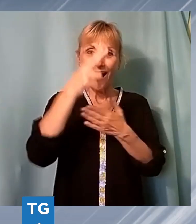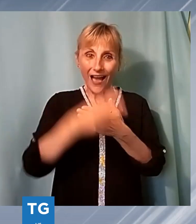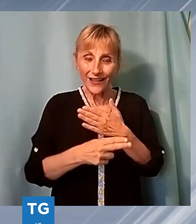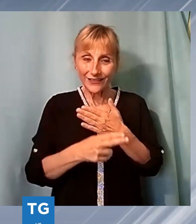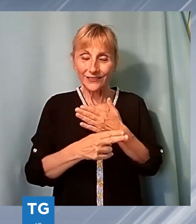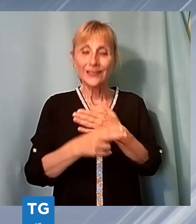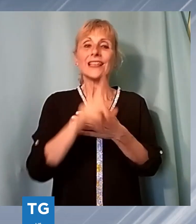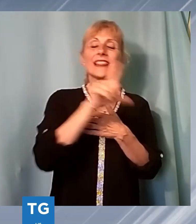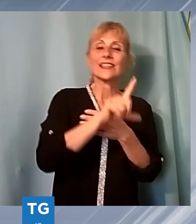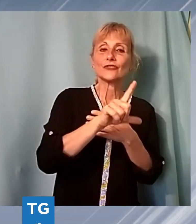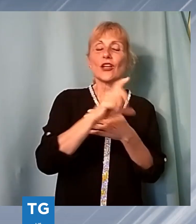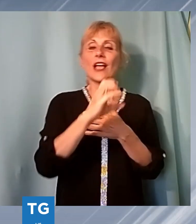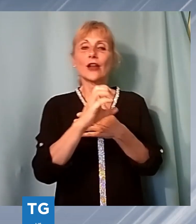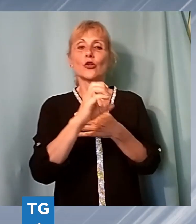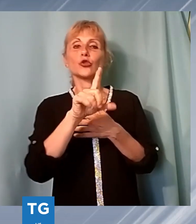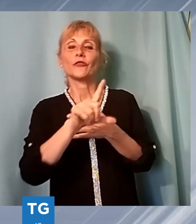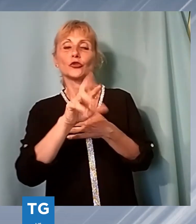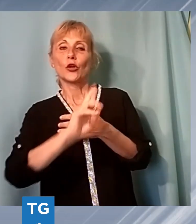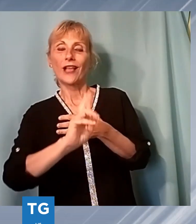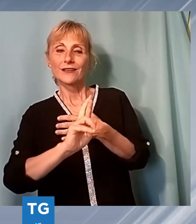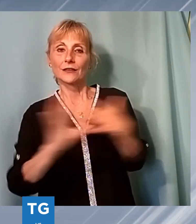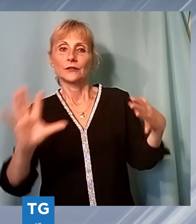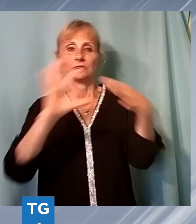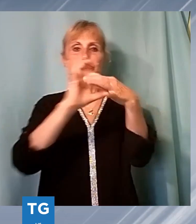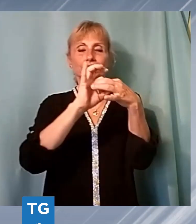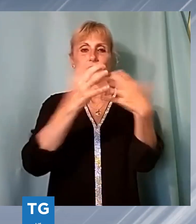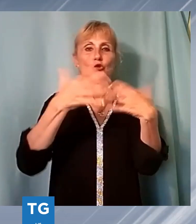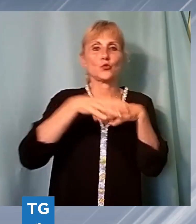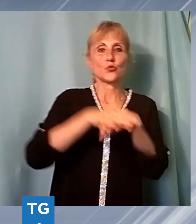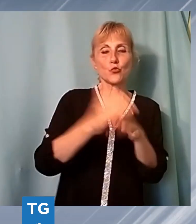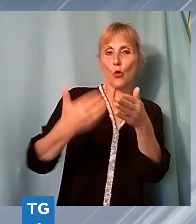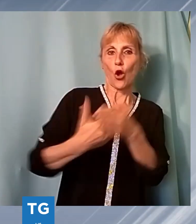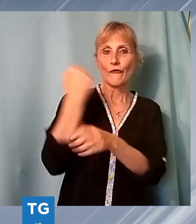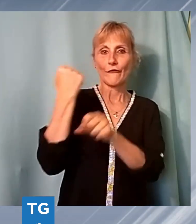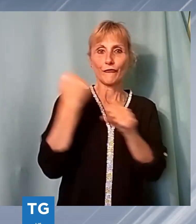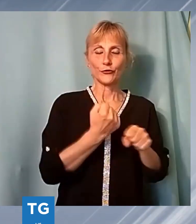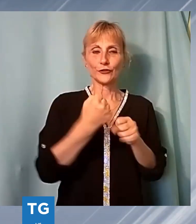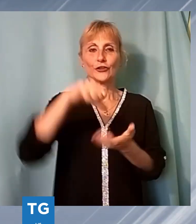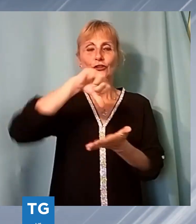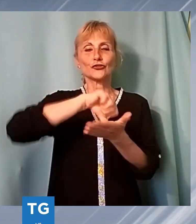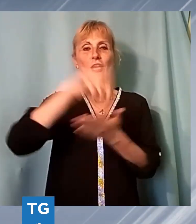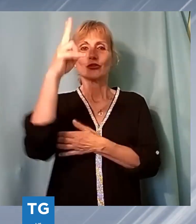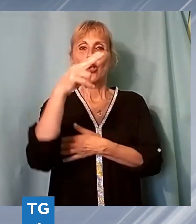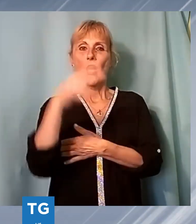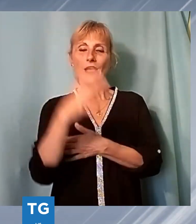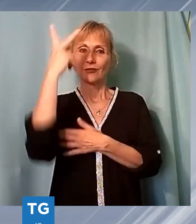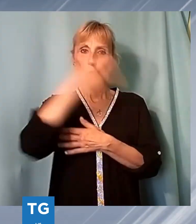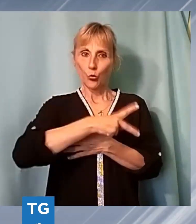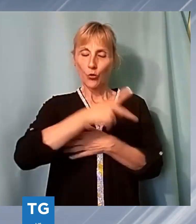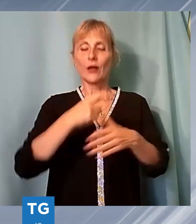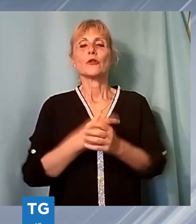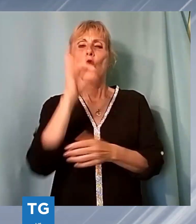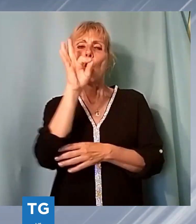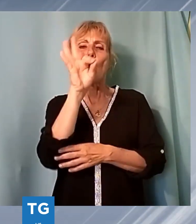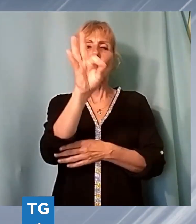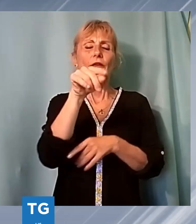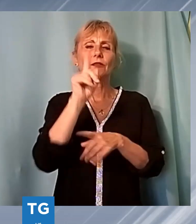hanno annunciato la costituzione della nuova Fondazione Centro delle Arti Lucca, che ha l'obiettivo di dar vita a un nuovo importante